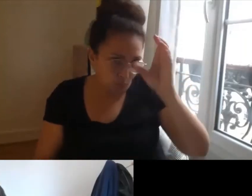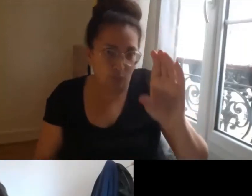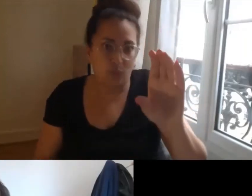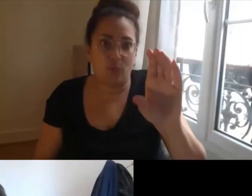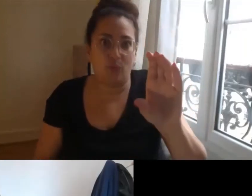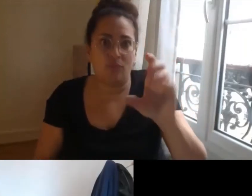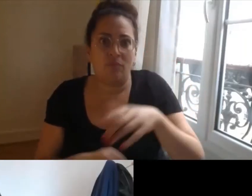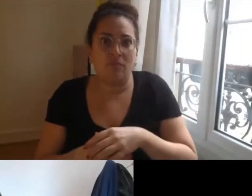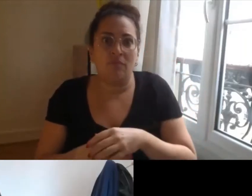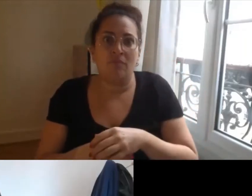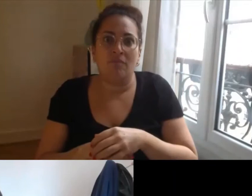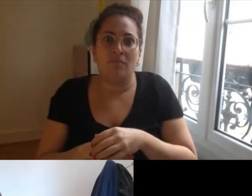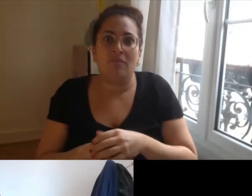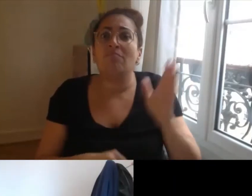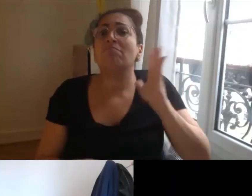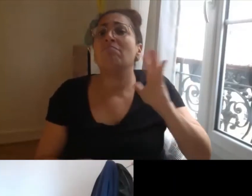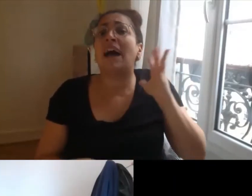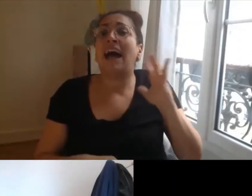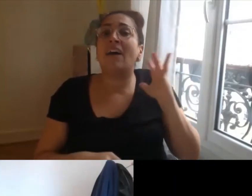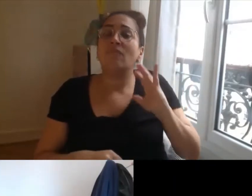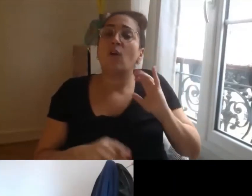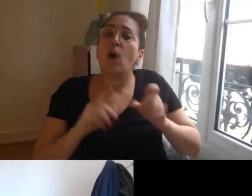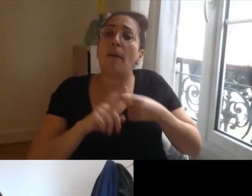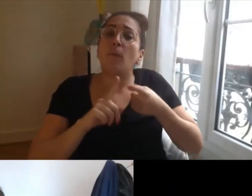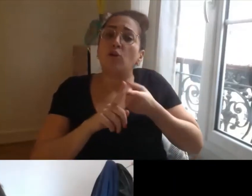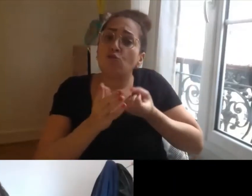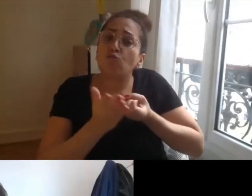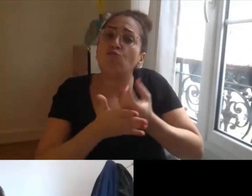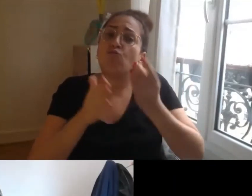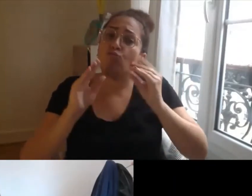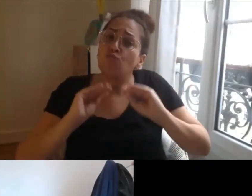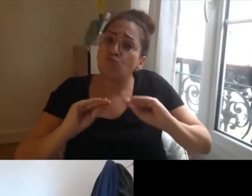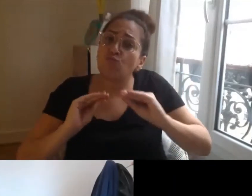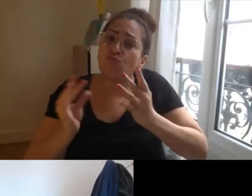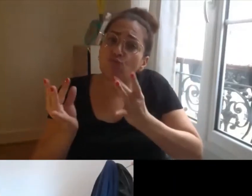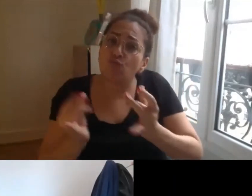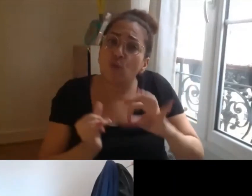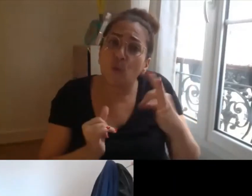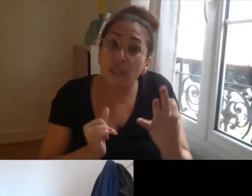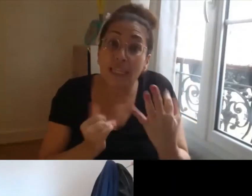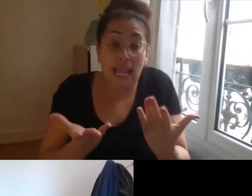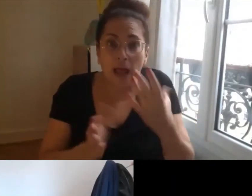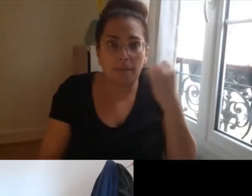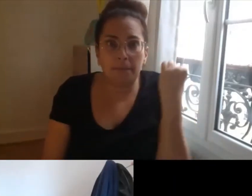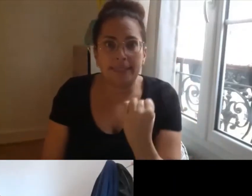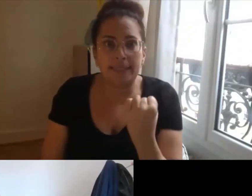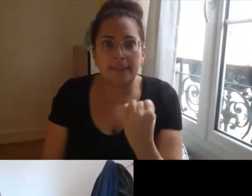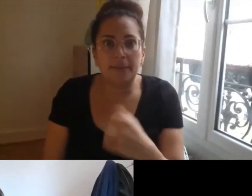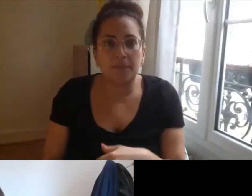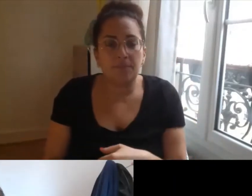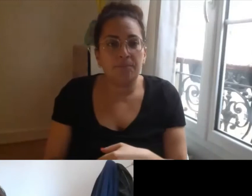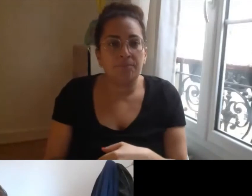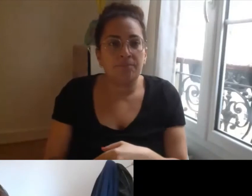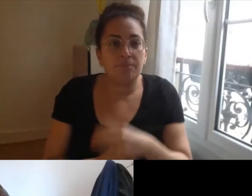'à l'époque où on avait conçu le projet donc l'objectif c'est de mieux comprendre les